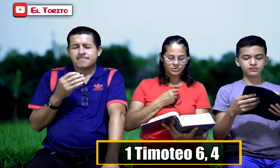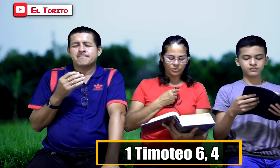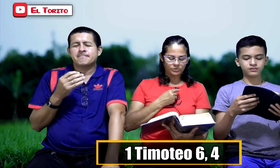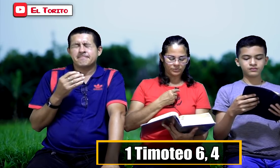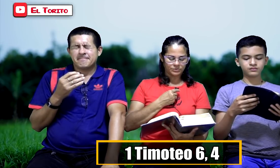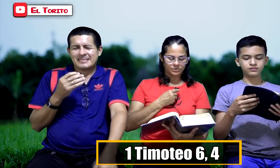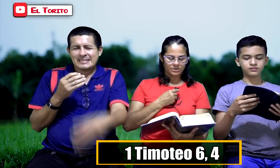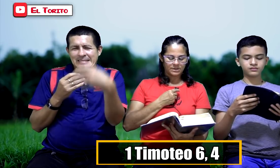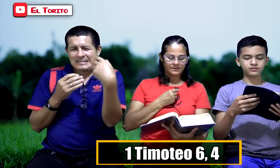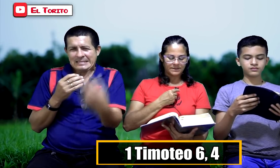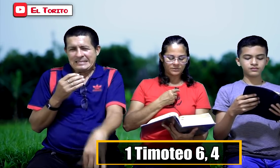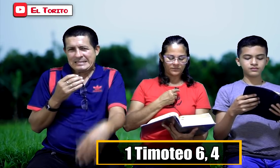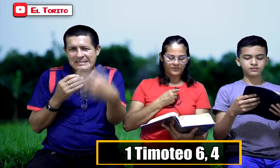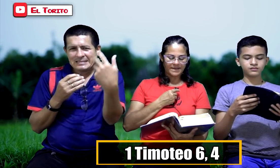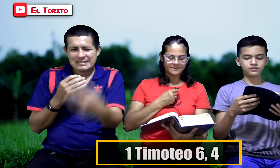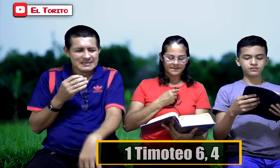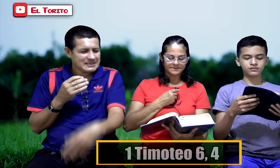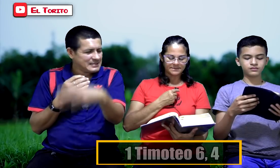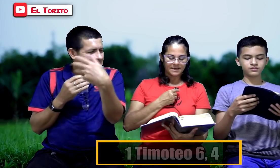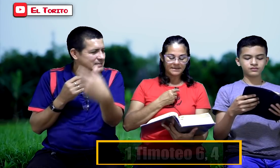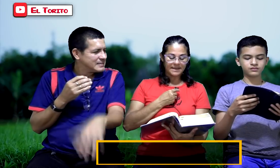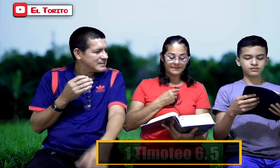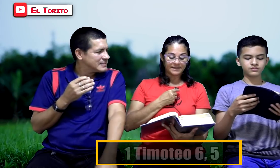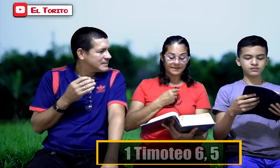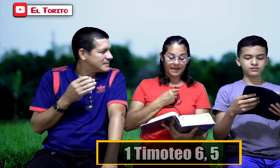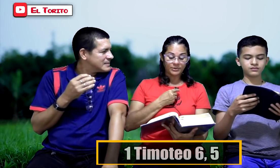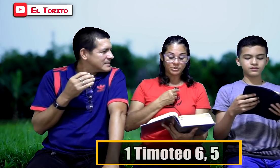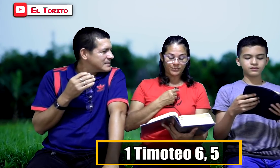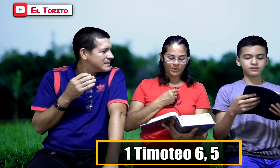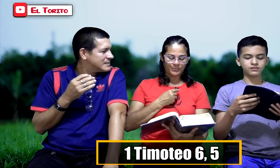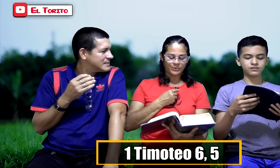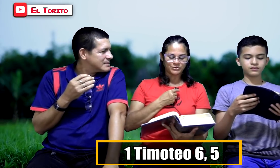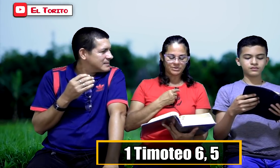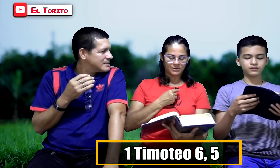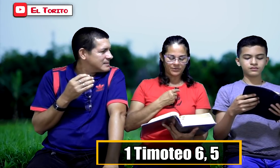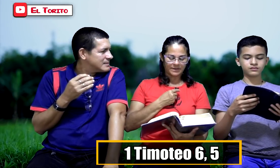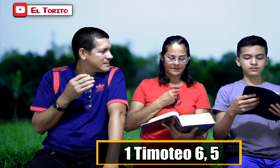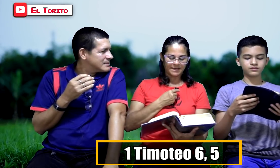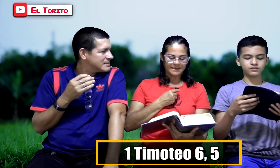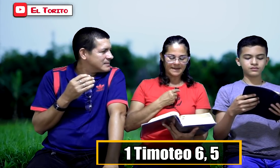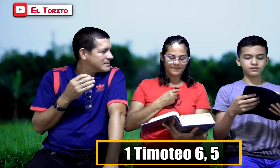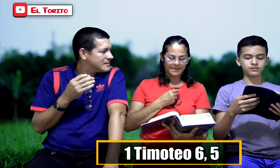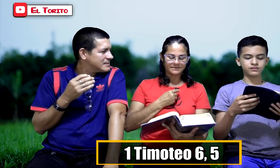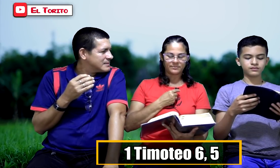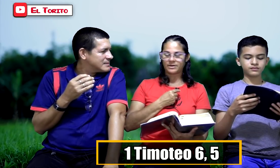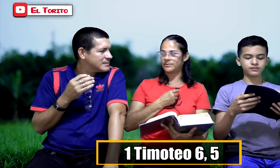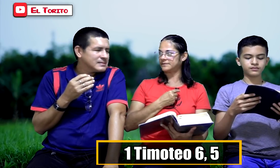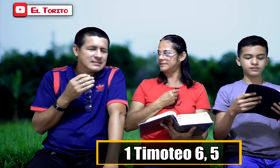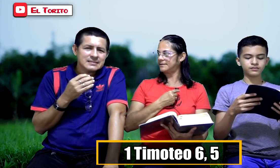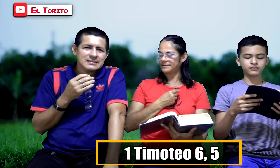insultos, desconfianzas y altercados propios de los que tienen la mente pervertida.